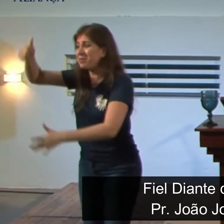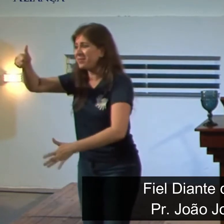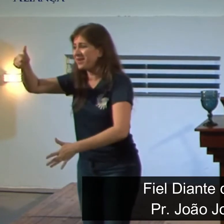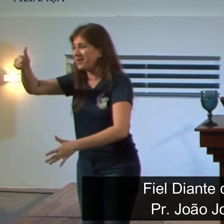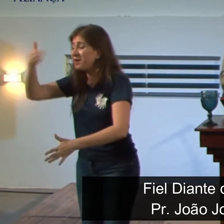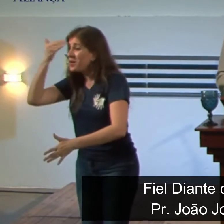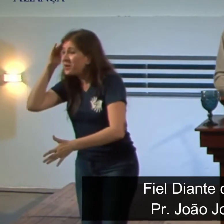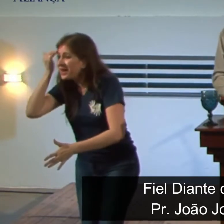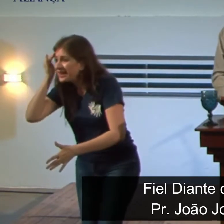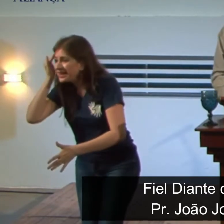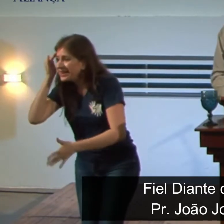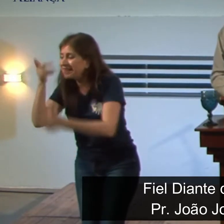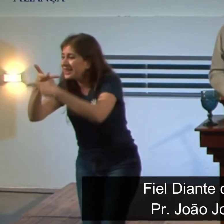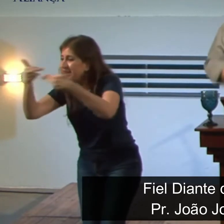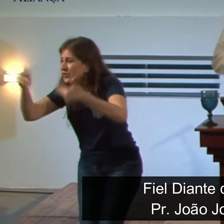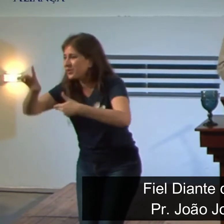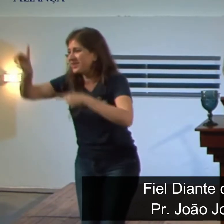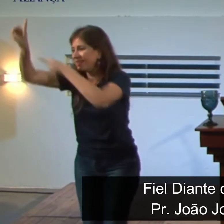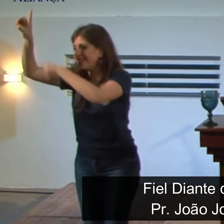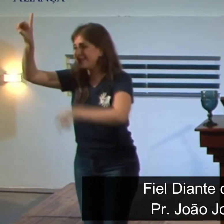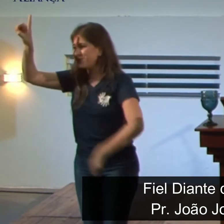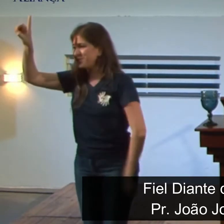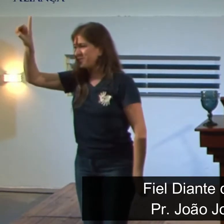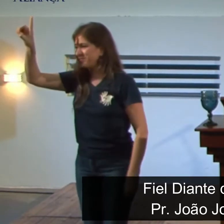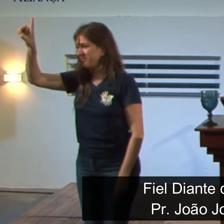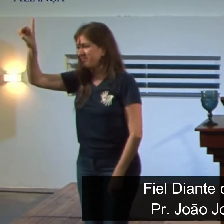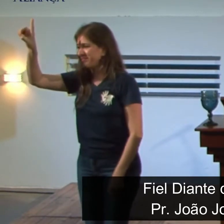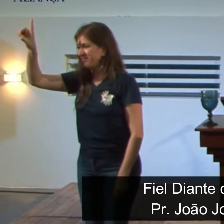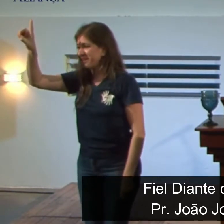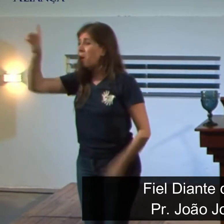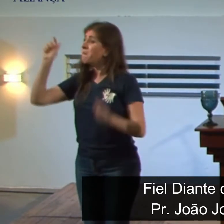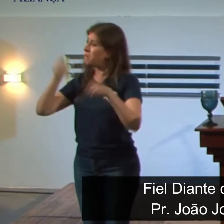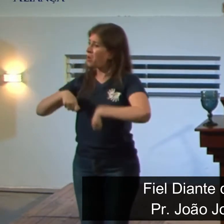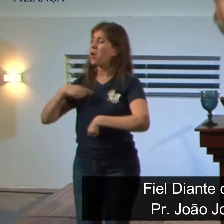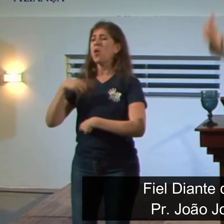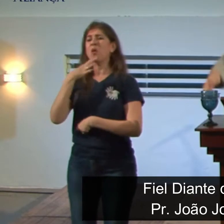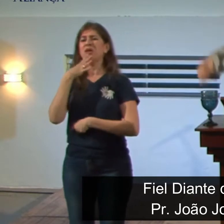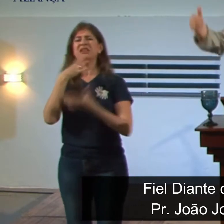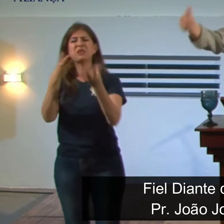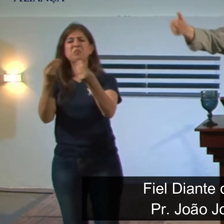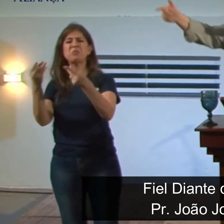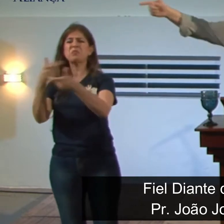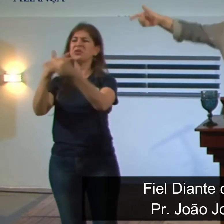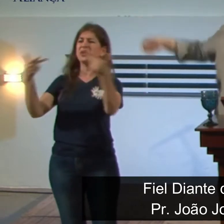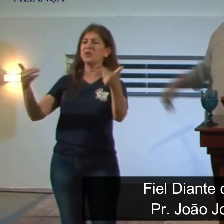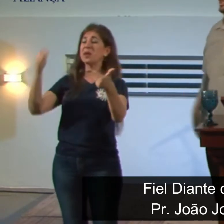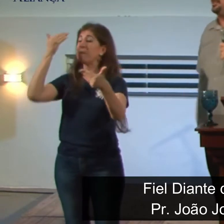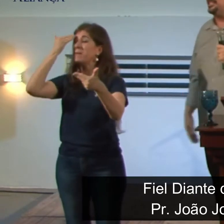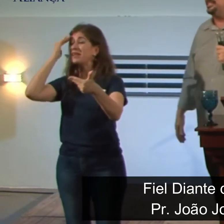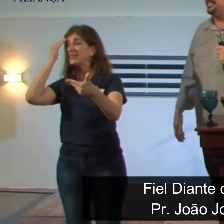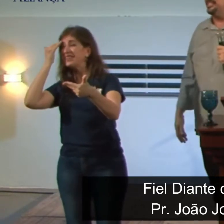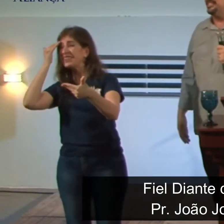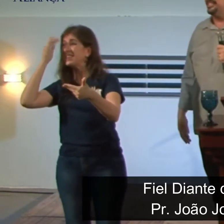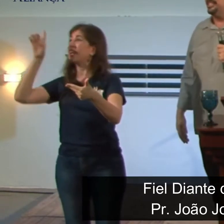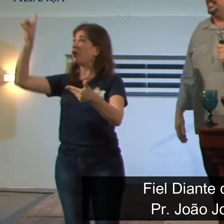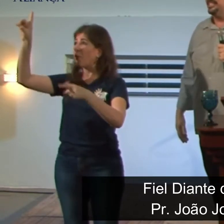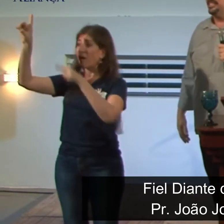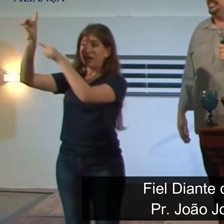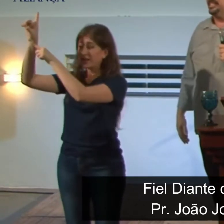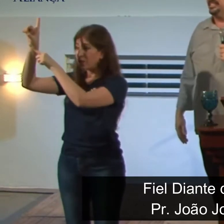consegue compreender as coisas de Deus. As pessoas que conhecem a Deus, eles podem conhecer muita coisa e eles conseguem compreender as coisas de Deus.